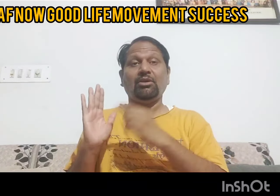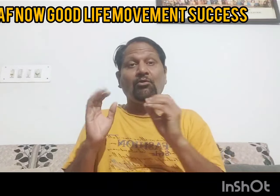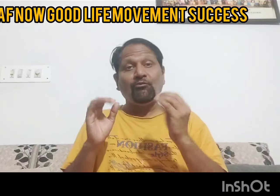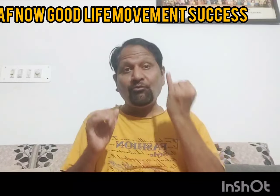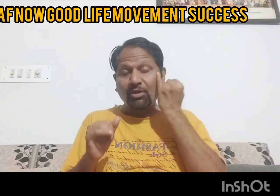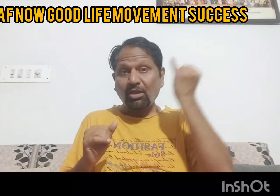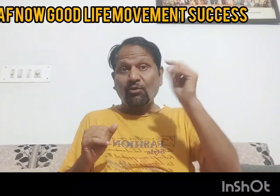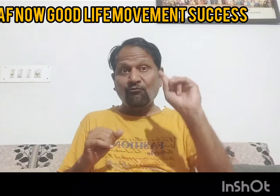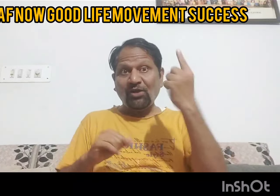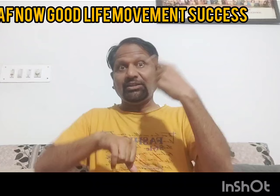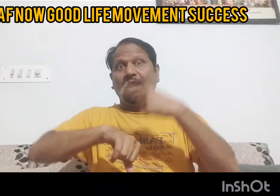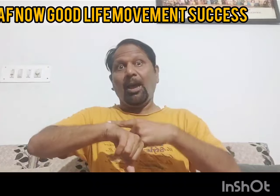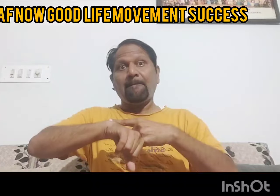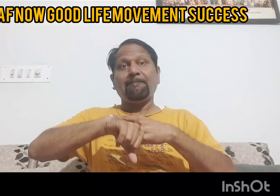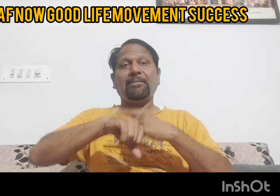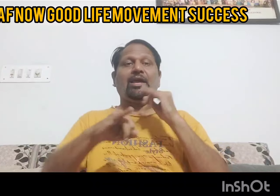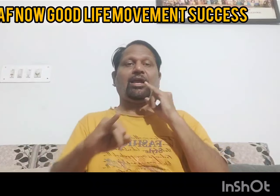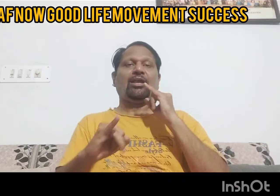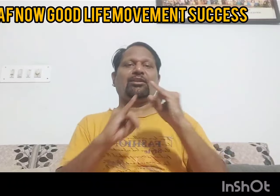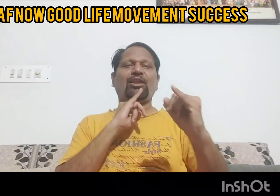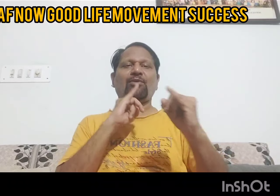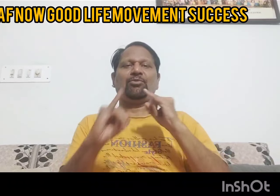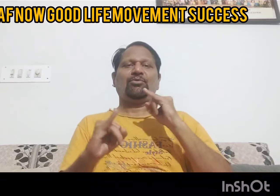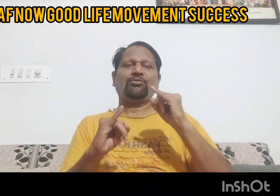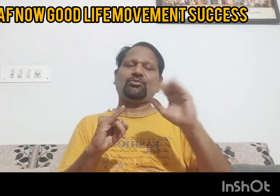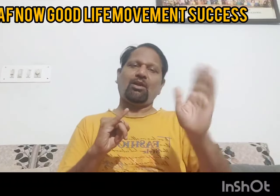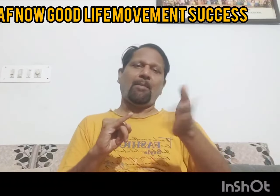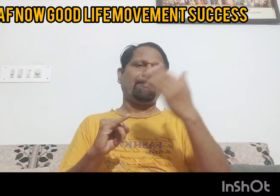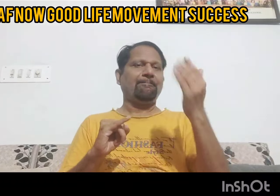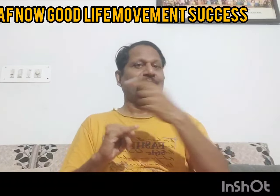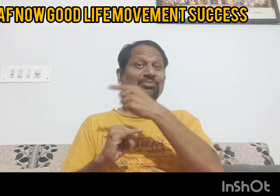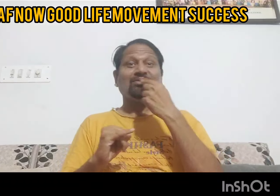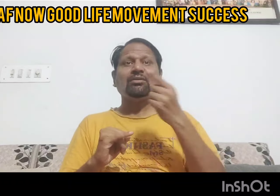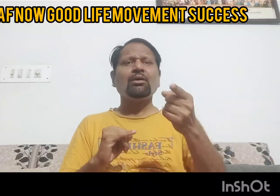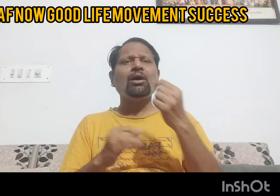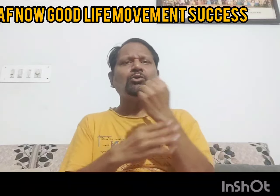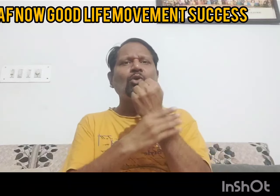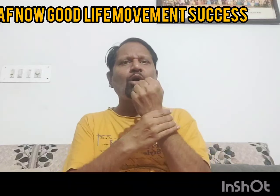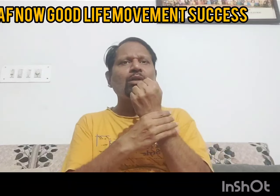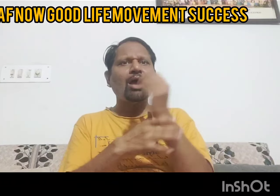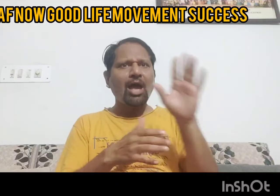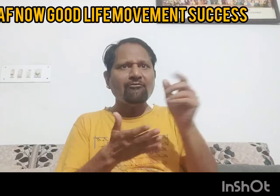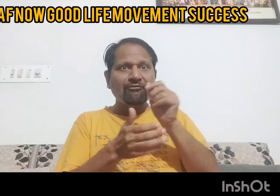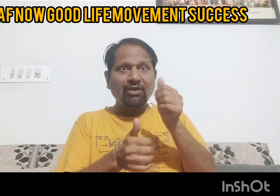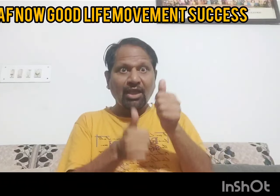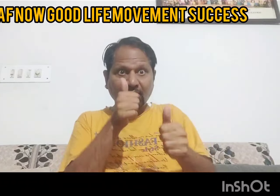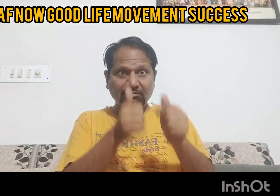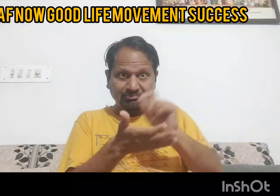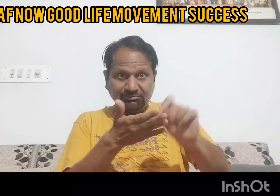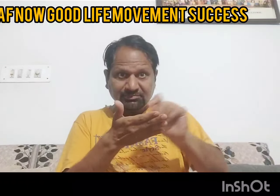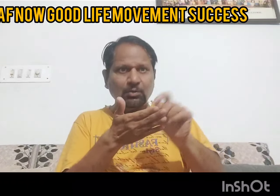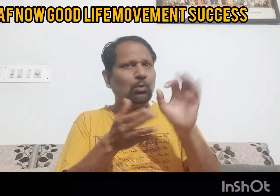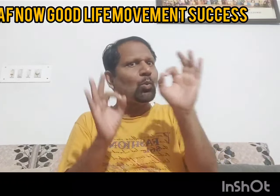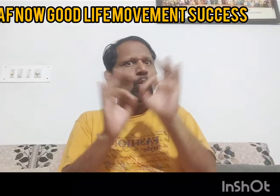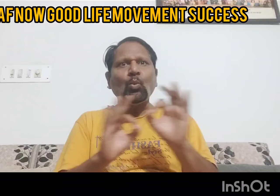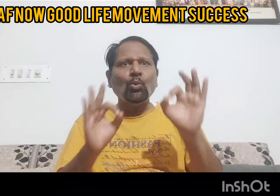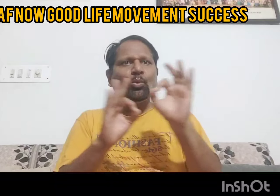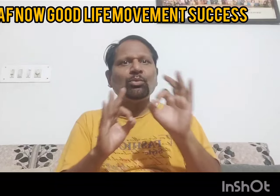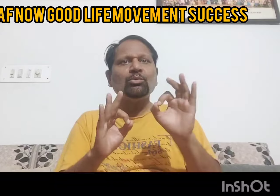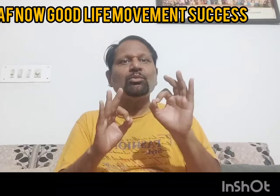हाई कोट को हम धन्यवाद देना चाहते हैं जिन्होंने कहा कि सीधी भरती वाकिन इंटर्व्यू से होगी जब डॉक्टरों की वाकिन